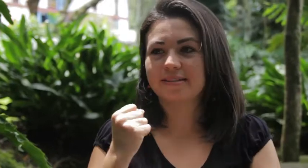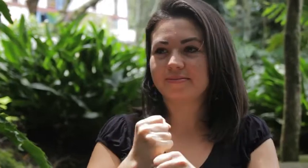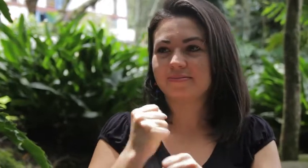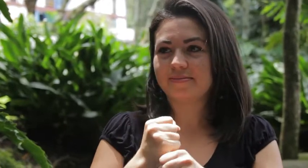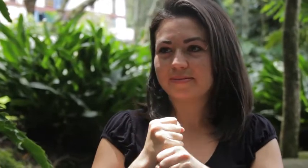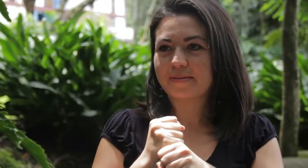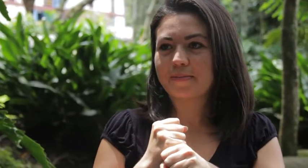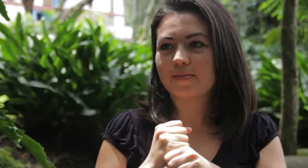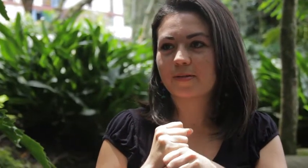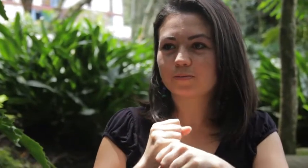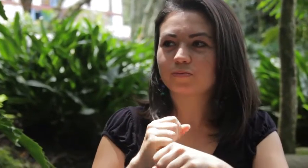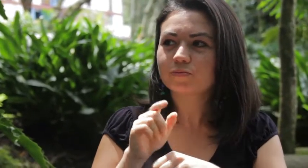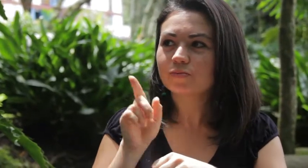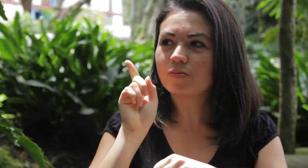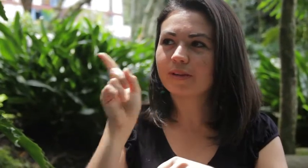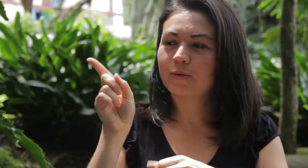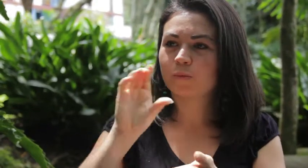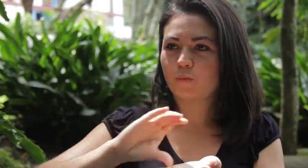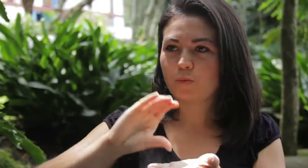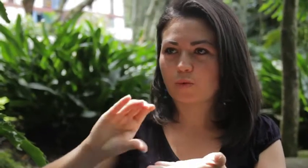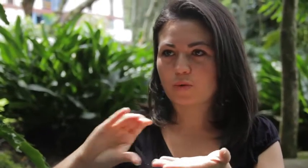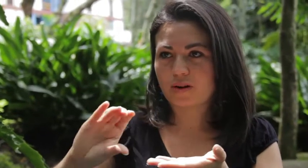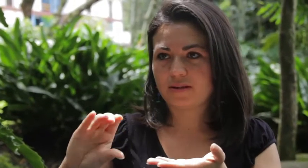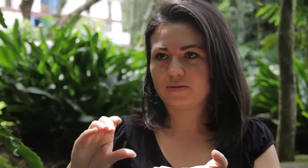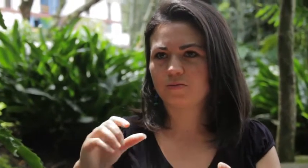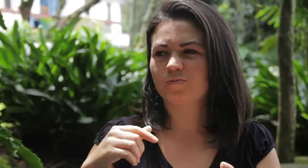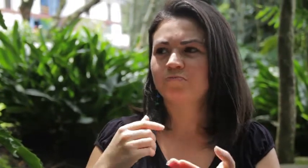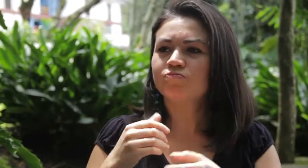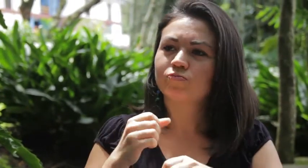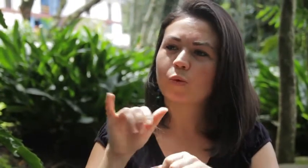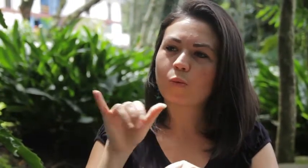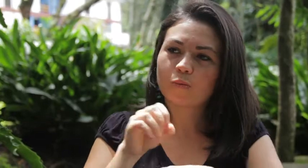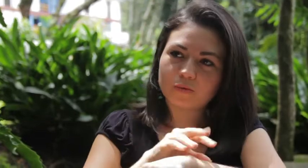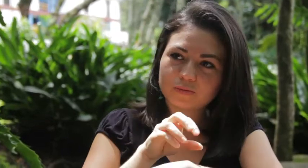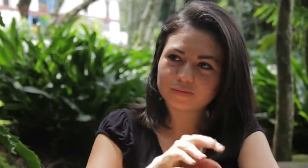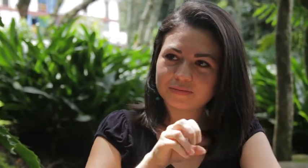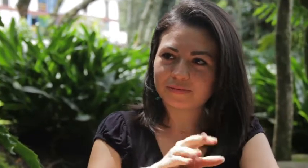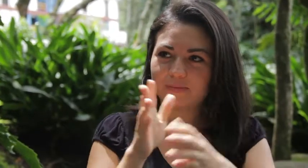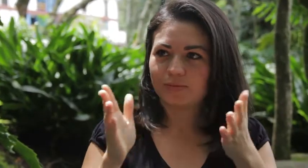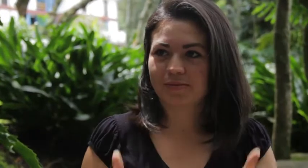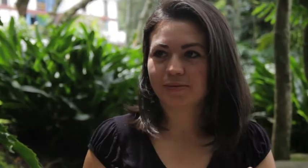Actualmente yo estoy trabajando en un colegio como orientadora